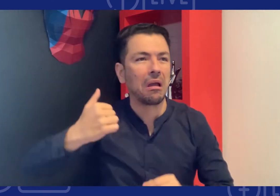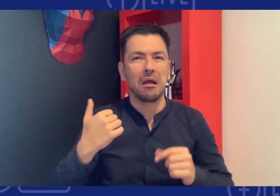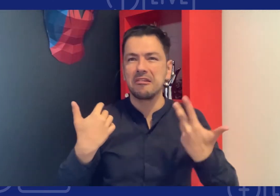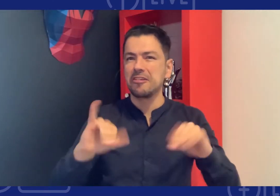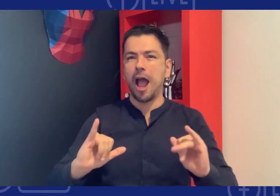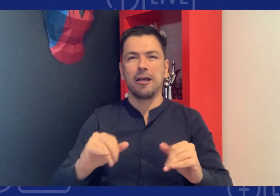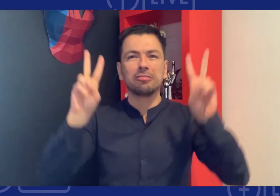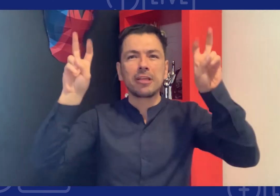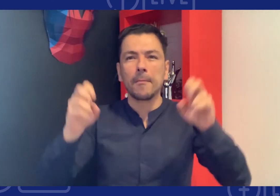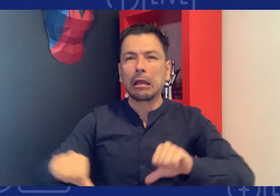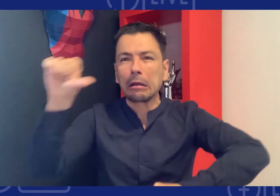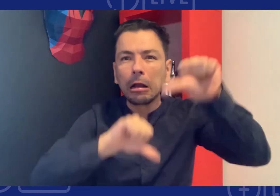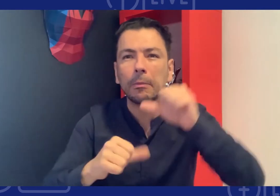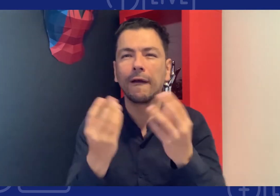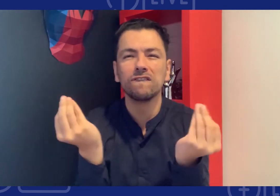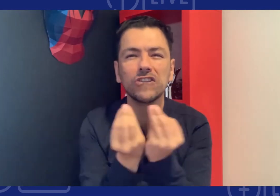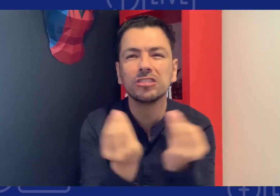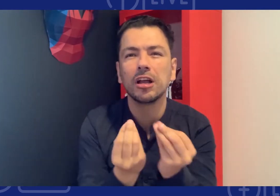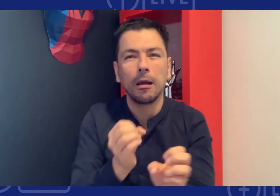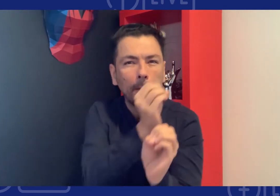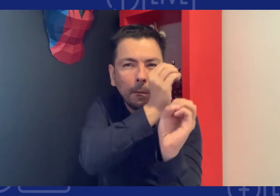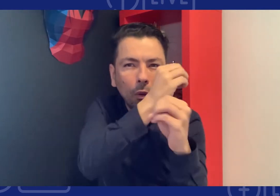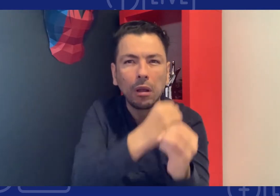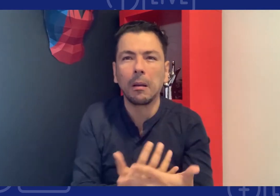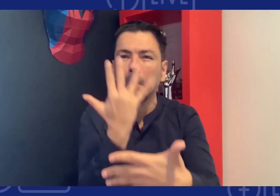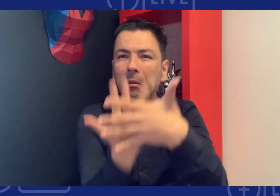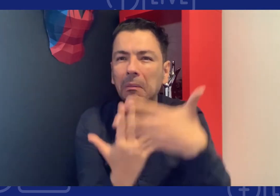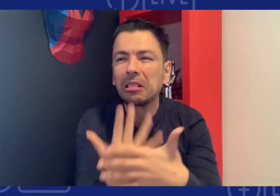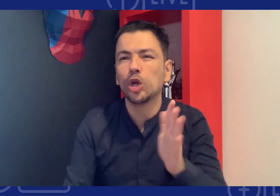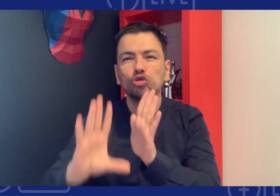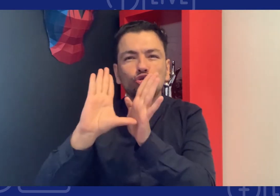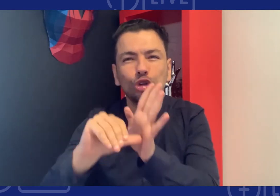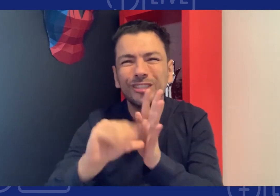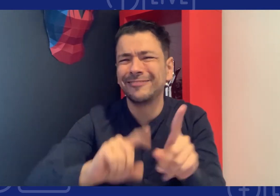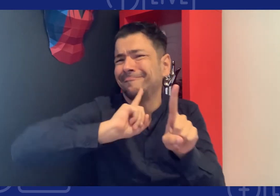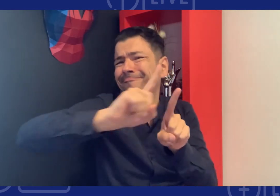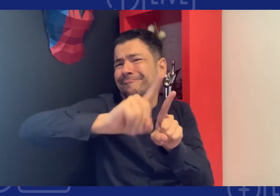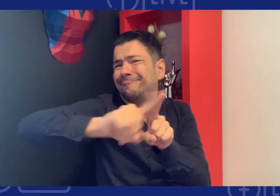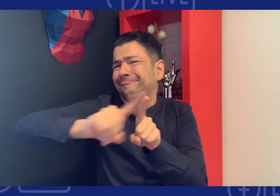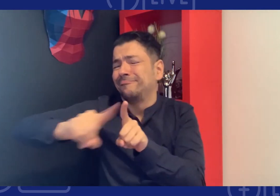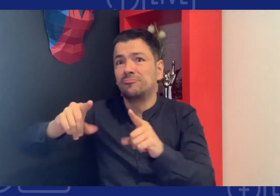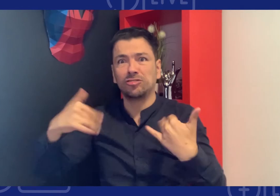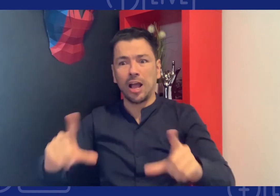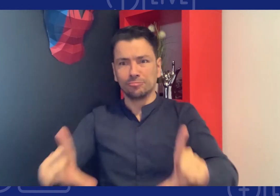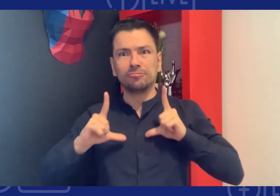otro punto importante es que vemos más personas sordas graduadas como profesionales como maestros en sociales